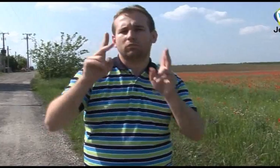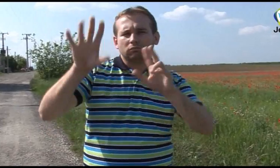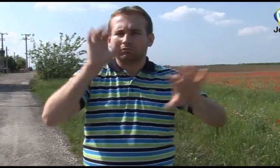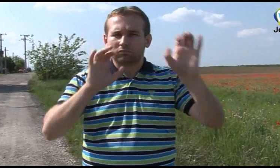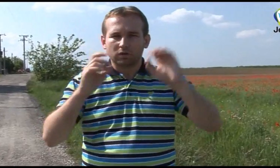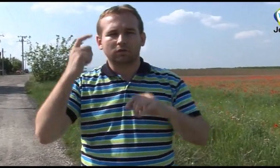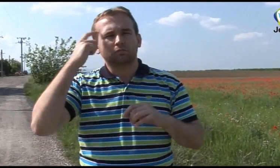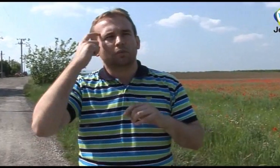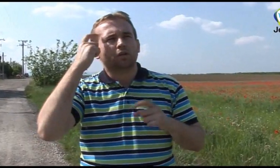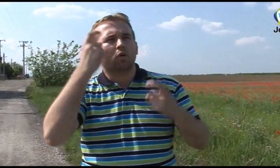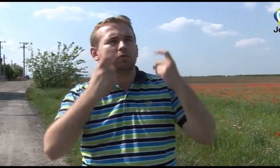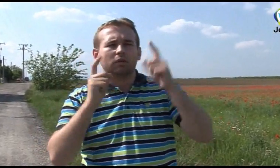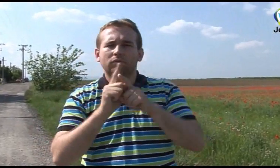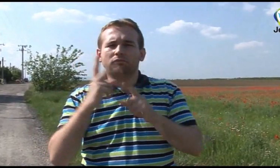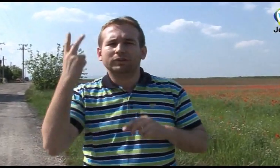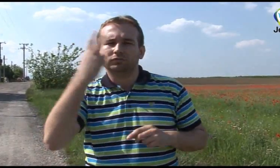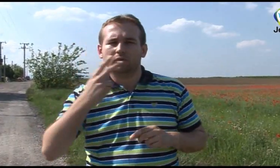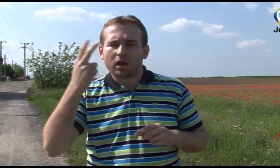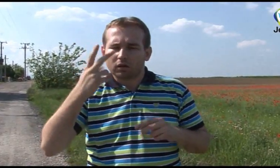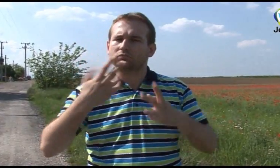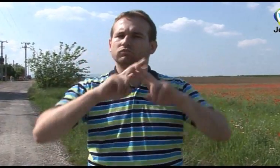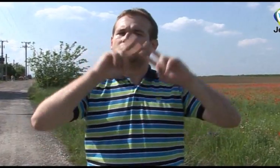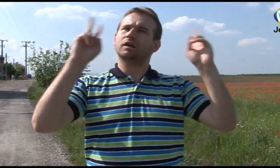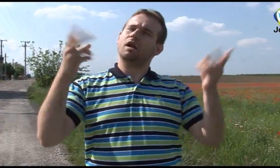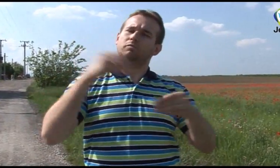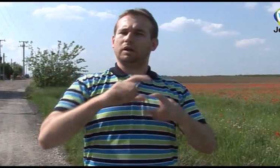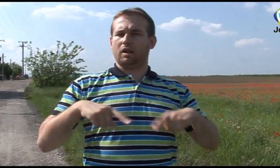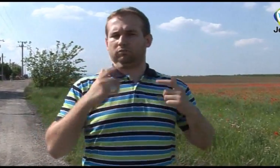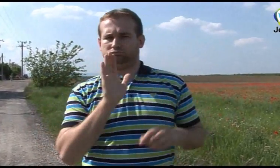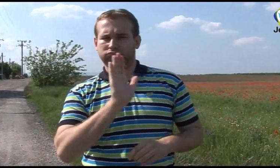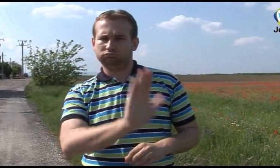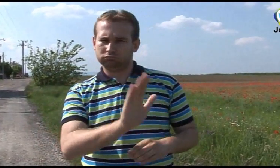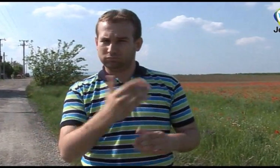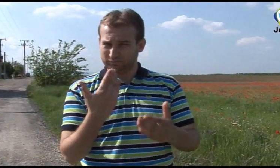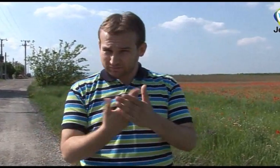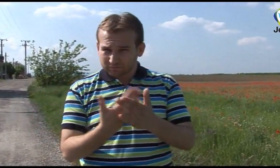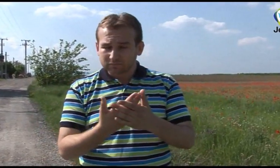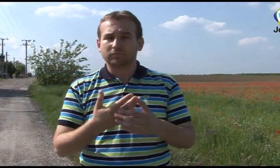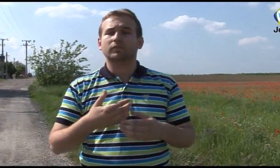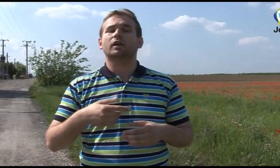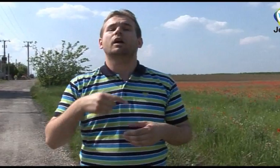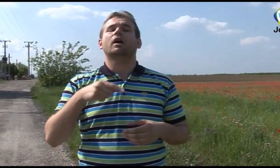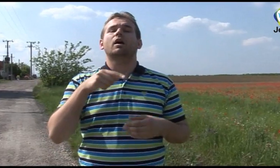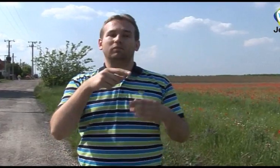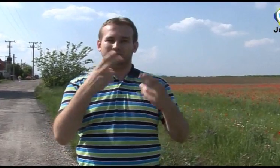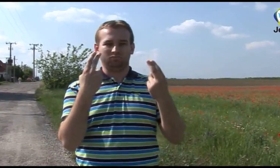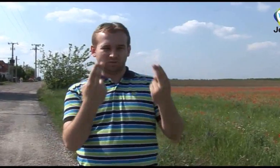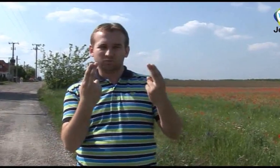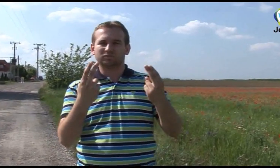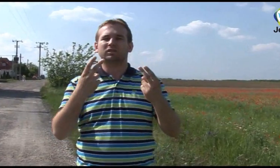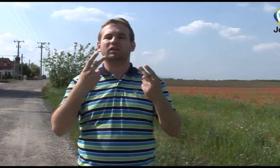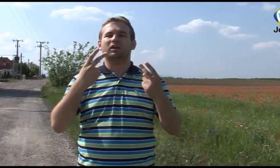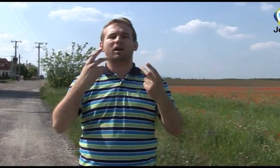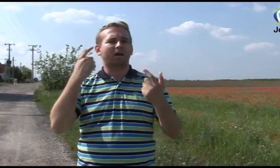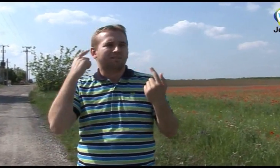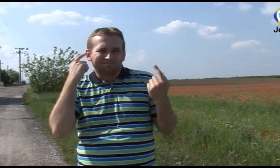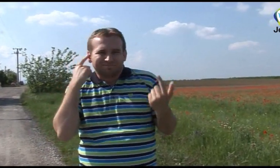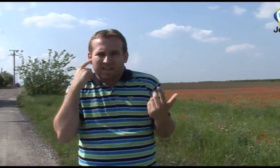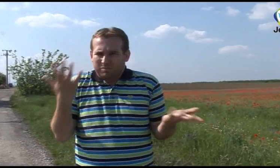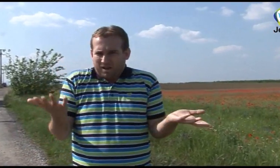A siketgyermekek elsődlegesen vizuálisan értelmezik a világot. Mivel hallásokat elveszítették, minden információ látáson keresztül